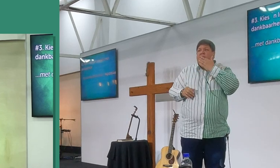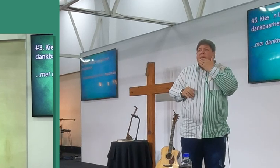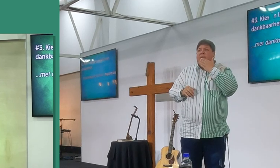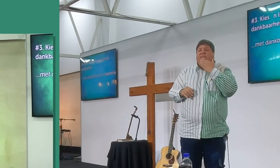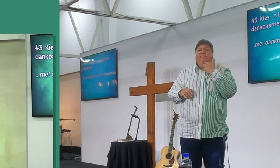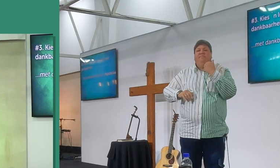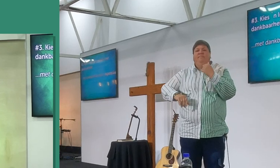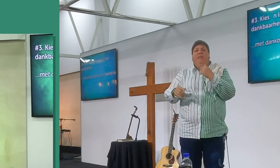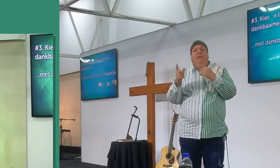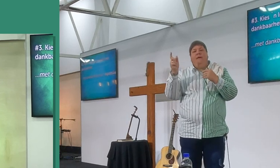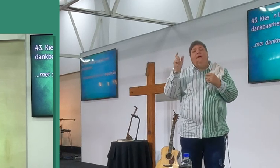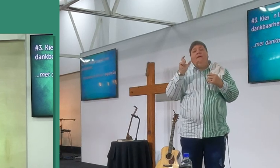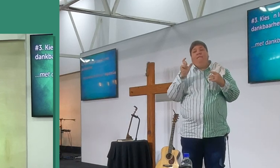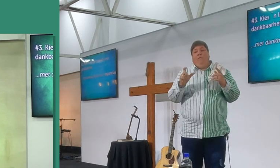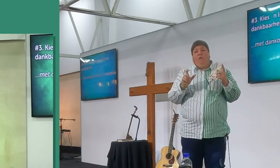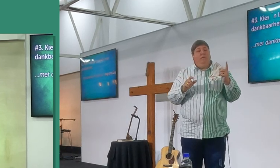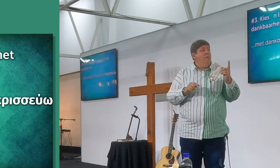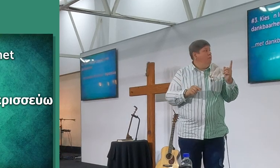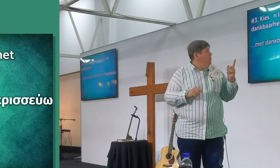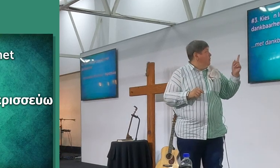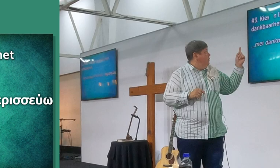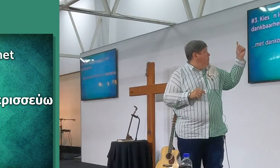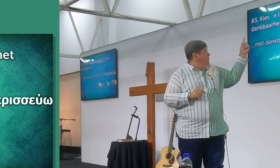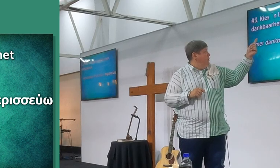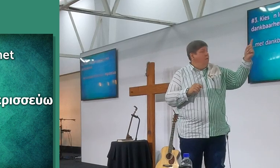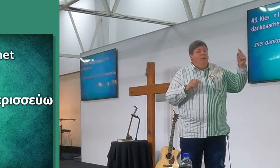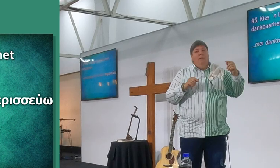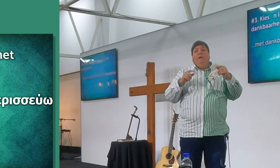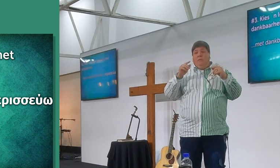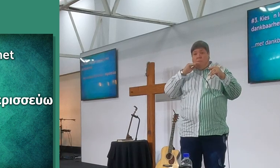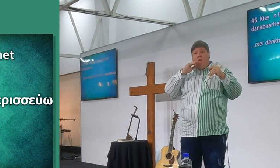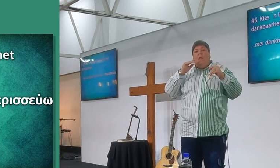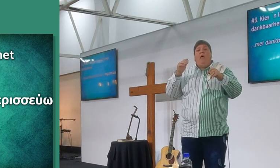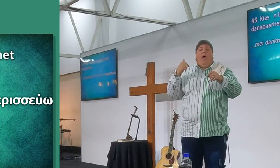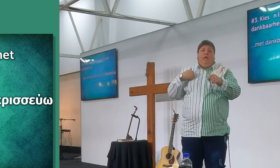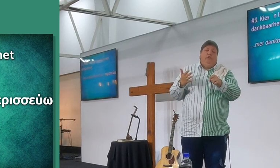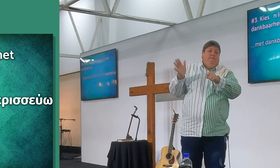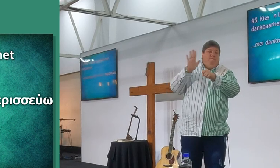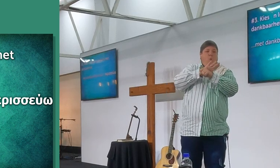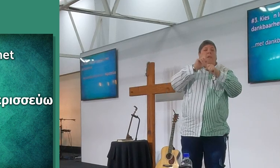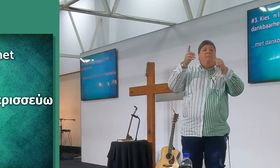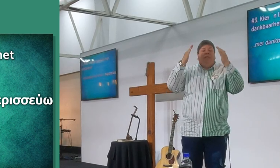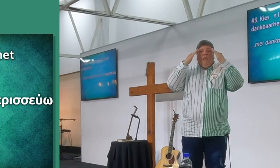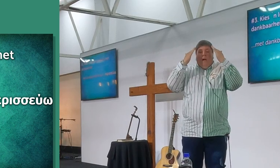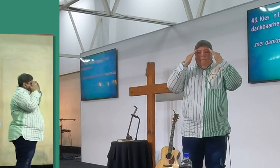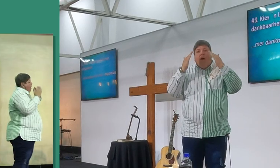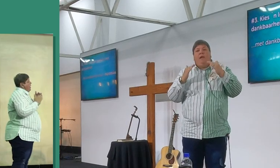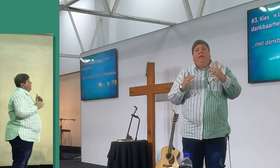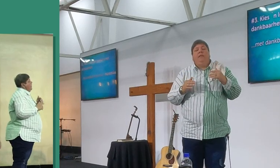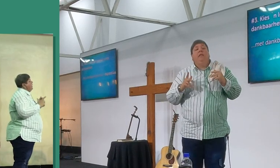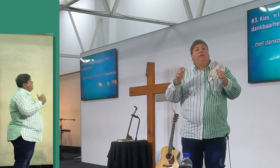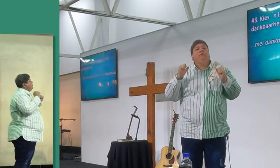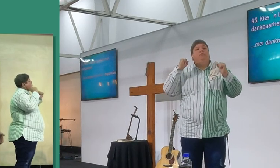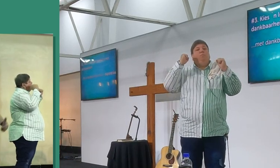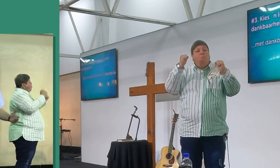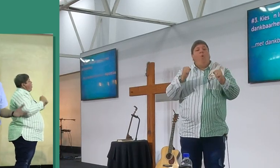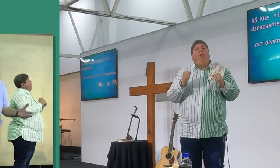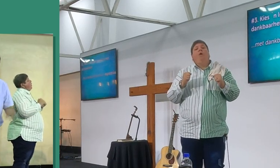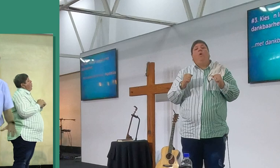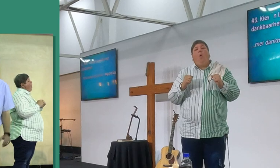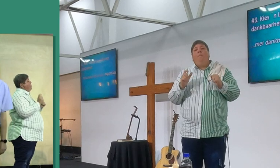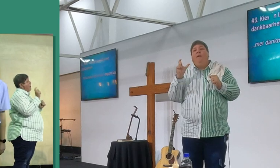periseewe, nou periseewe klinkt nou, my dankbaarheidsverval, ek is vol my dankbaarheids, maar dis nie eindelijk wat die Griekse woord sê nie, dis dit moeilik om die